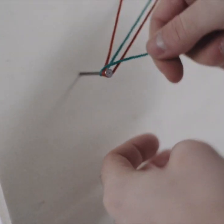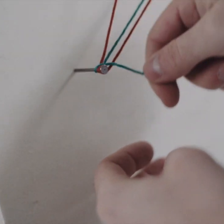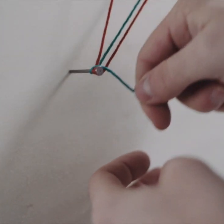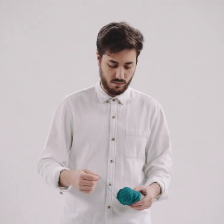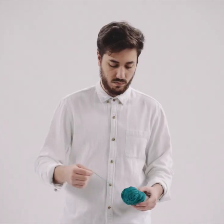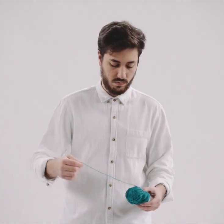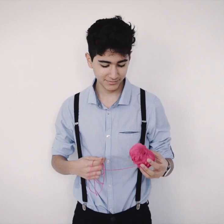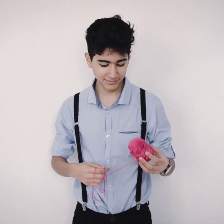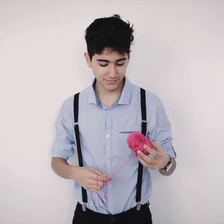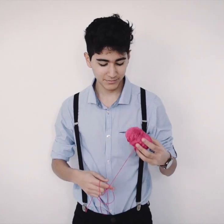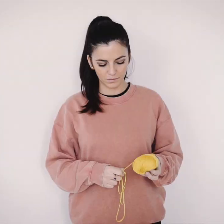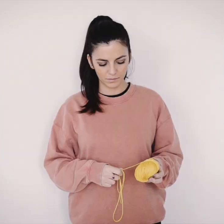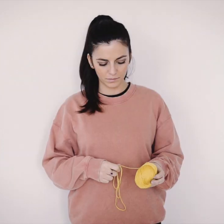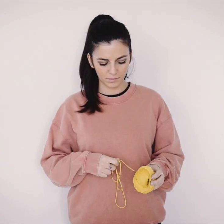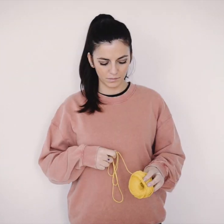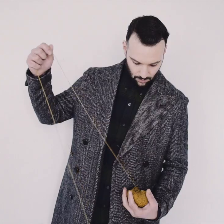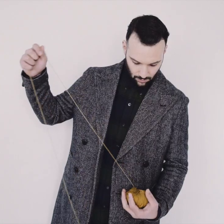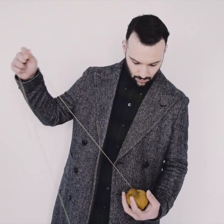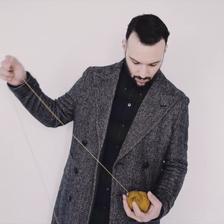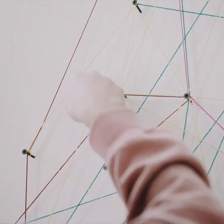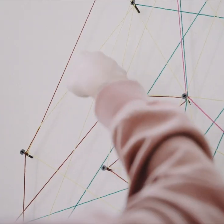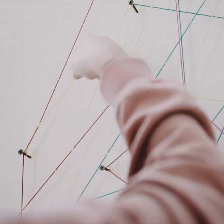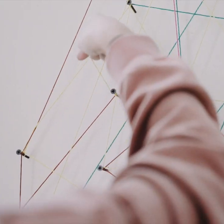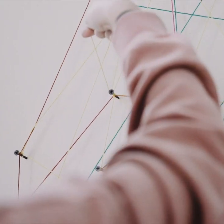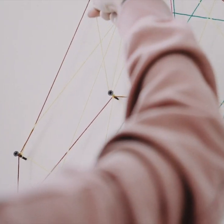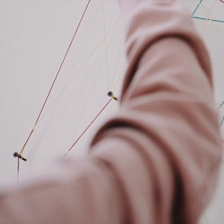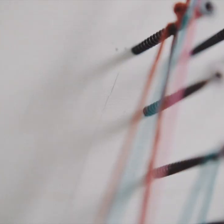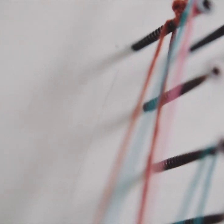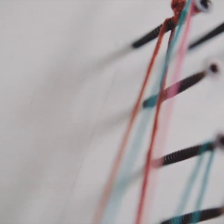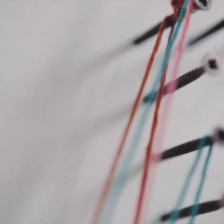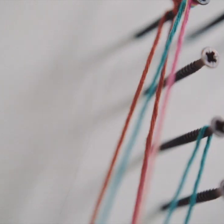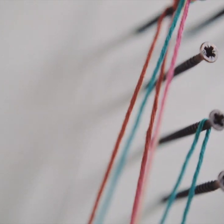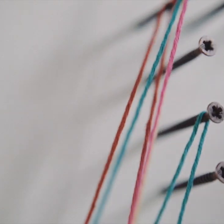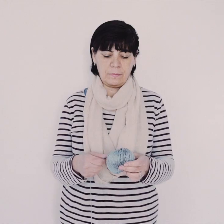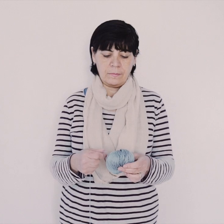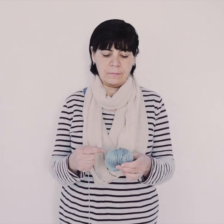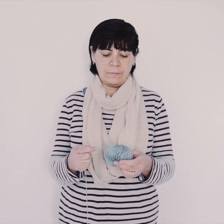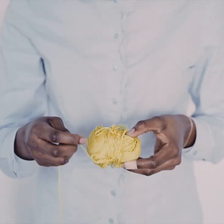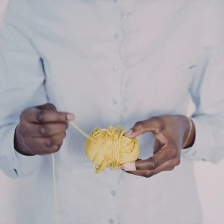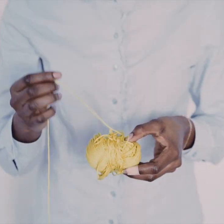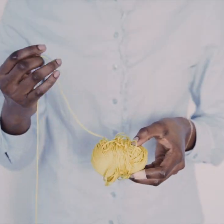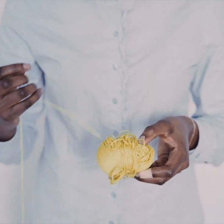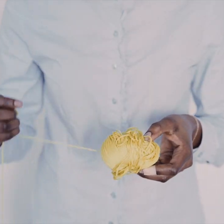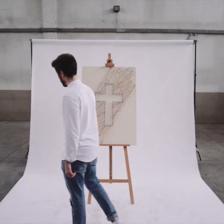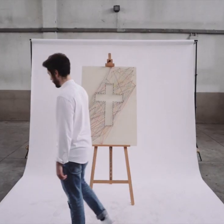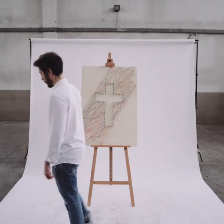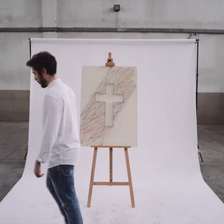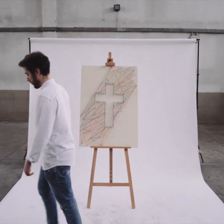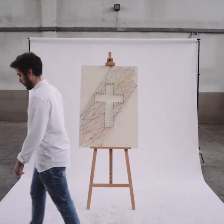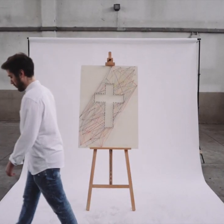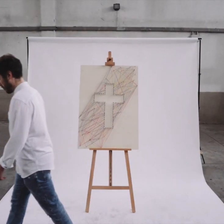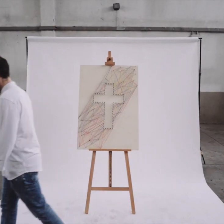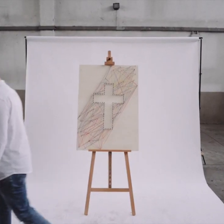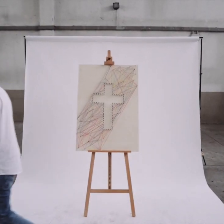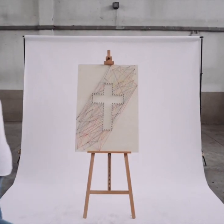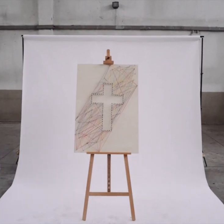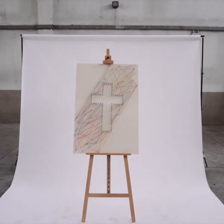a tutti